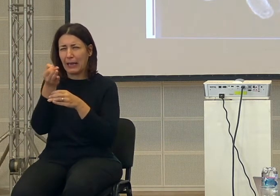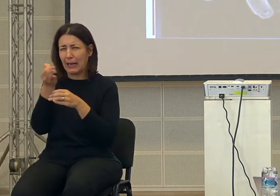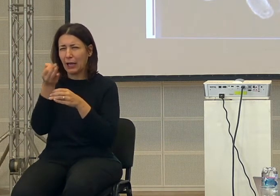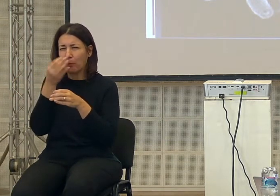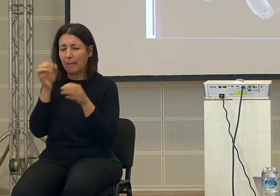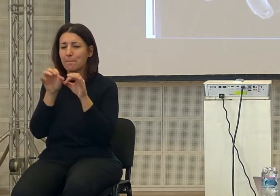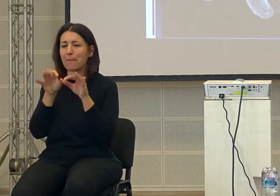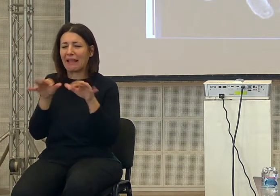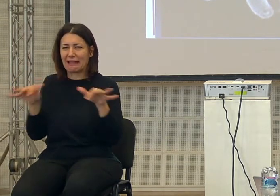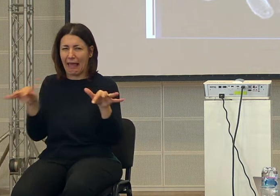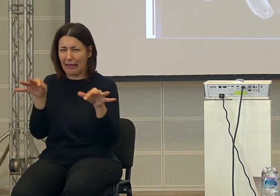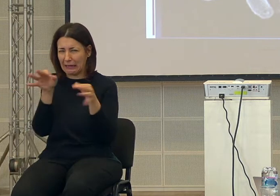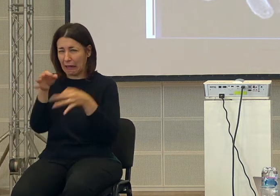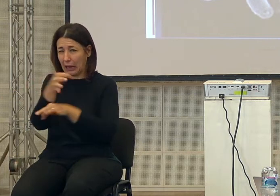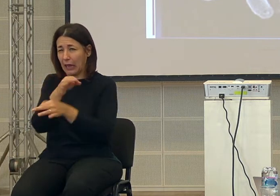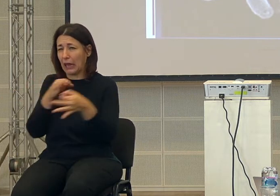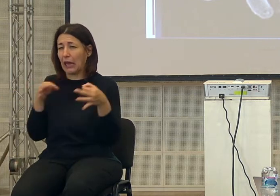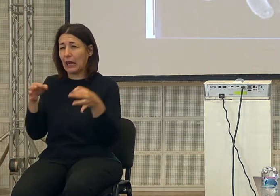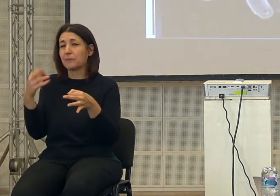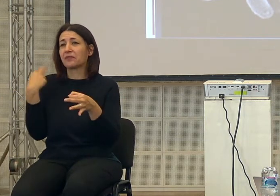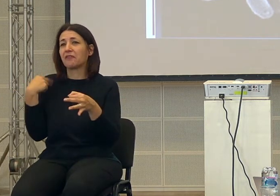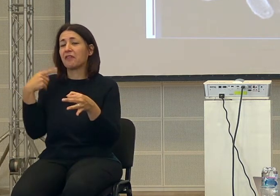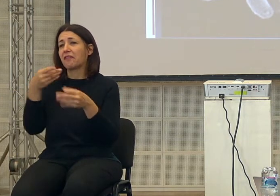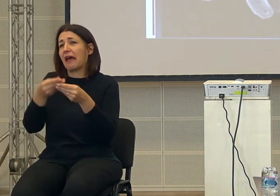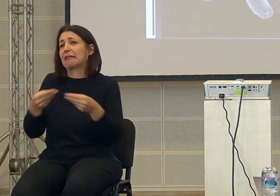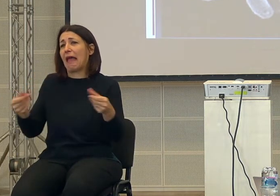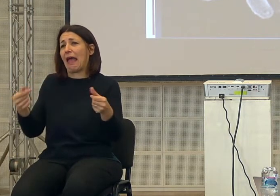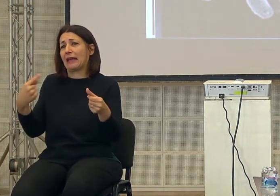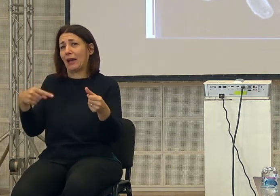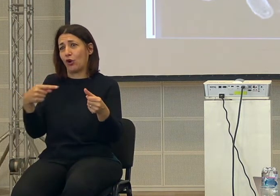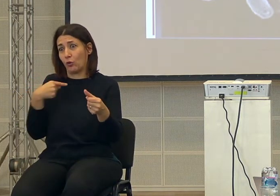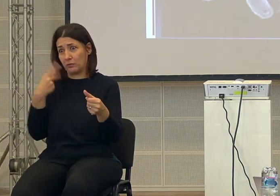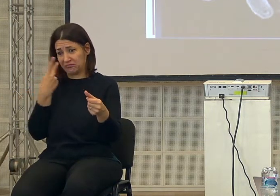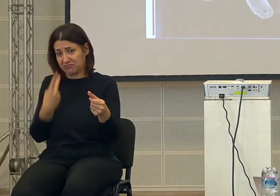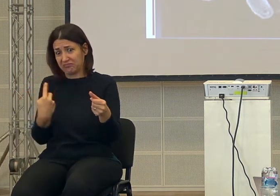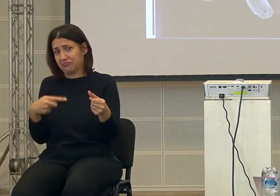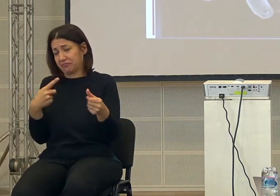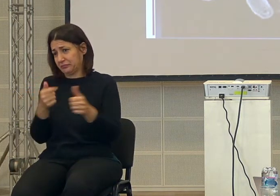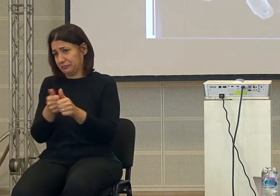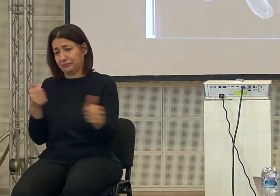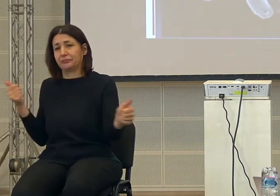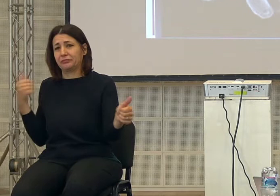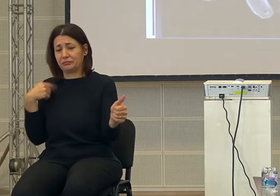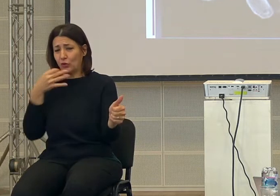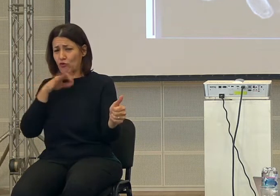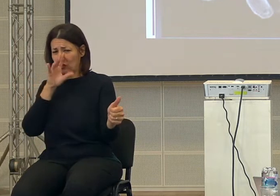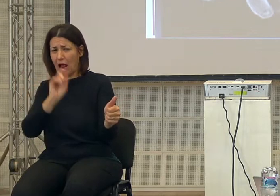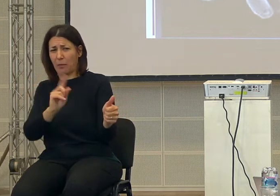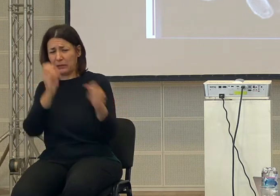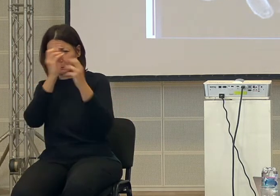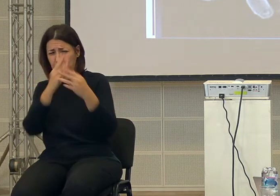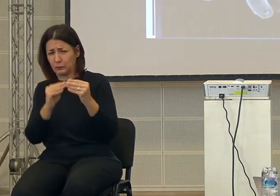batteri che vivevano in una terra che per noi sarebbe totalmente sconosciuta, cioè che non riusciamo nemmeno bene a